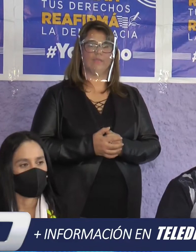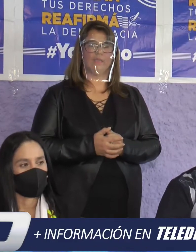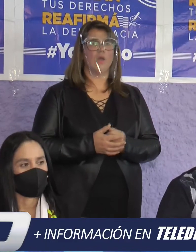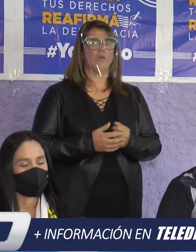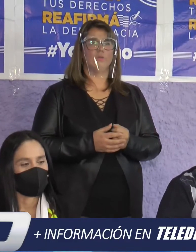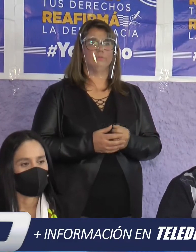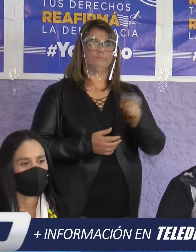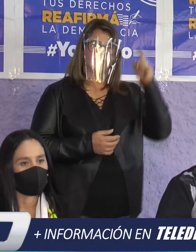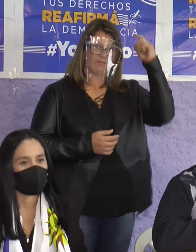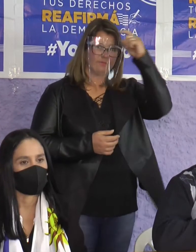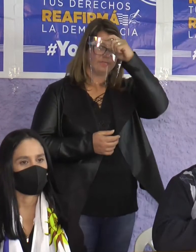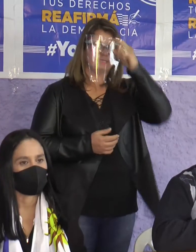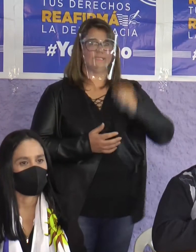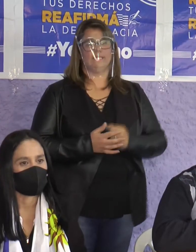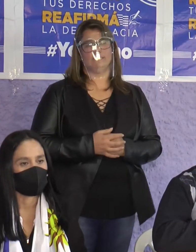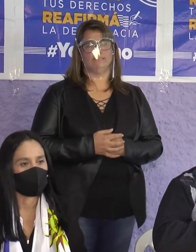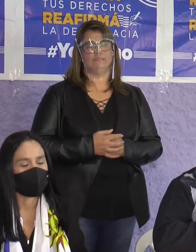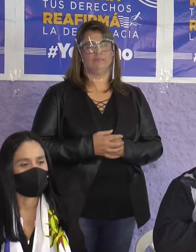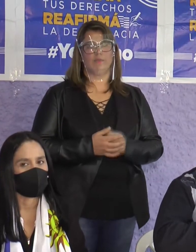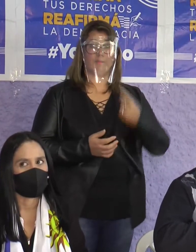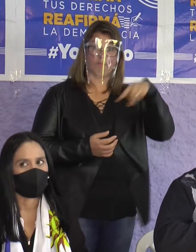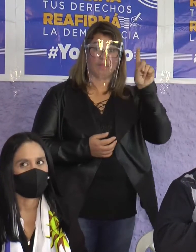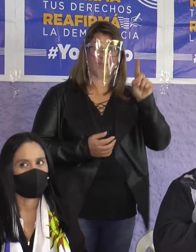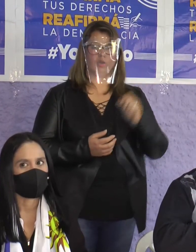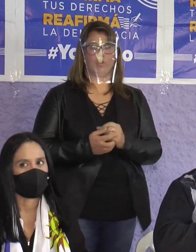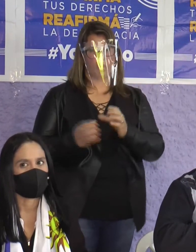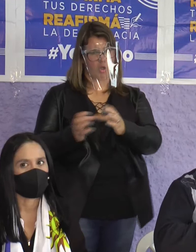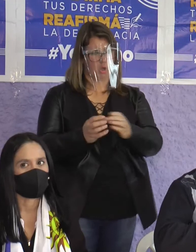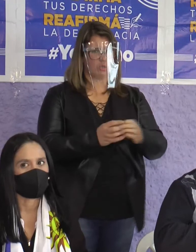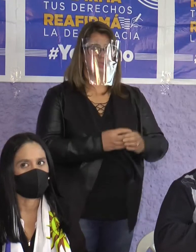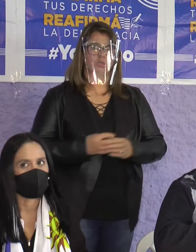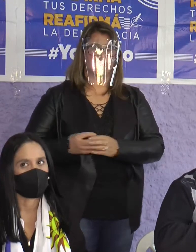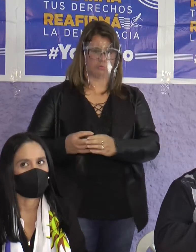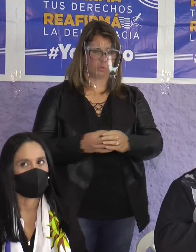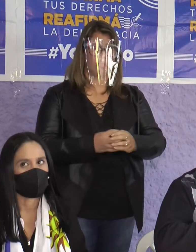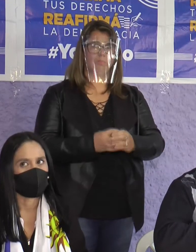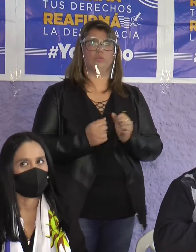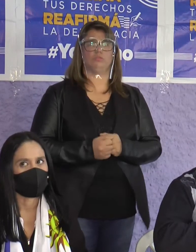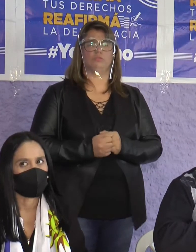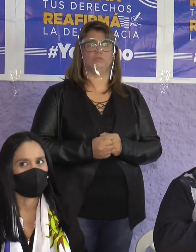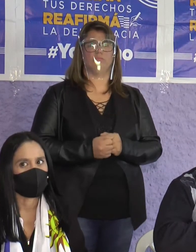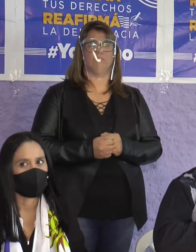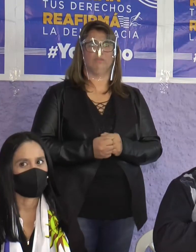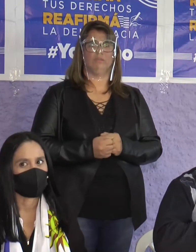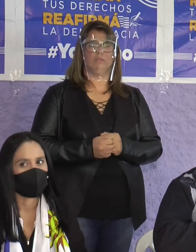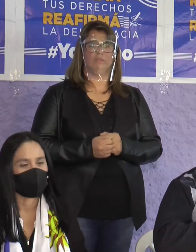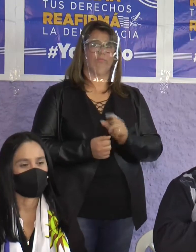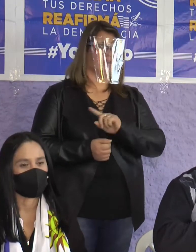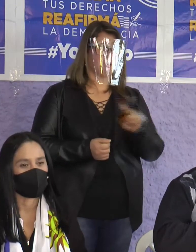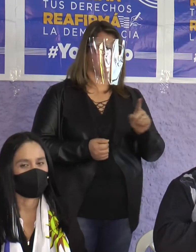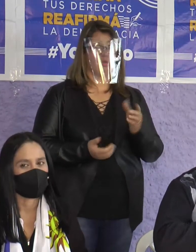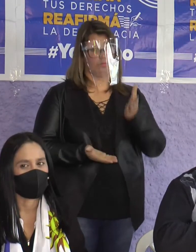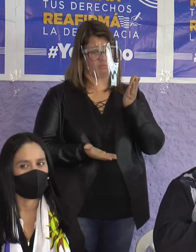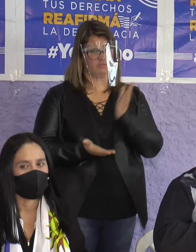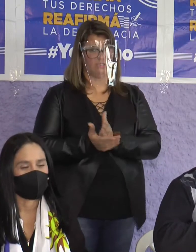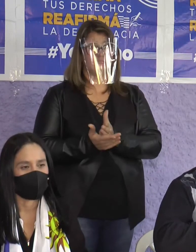sindicatos han defendido a los trabajadores y han defendido a sus derechos mientras que las primeras leyes